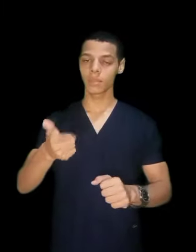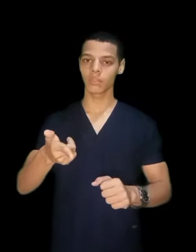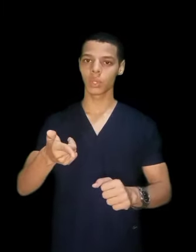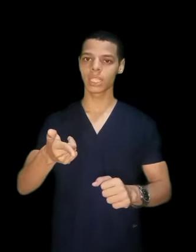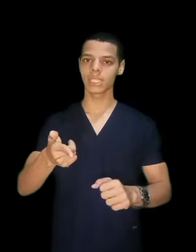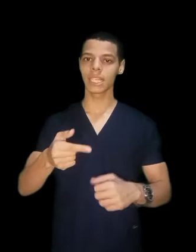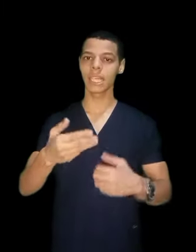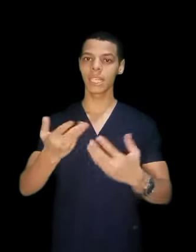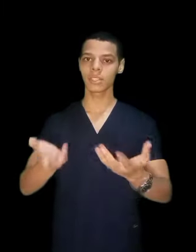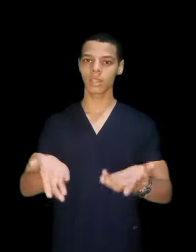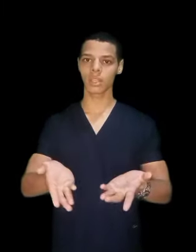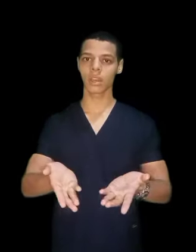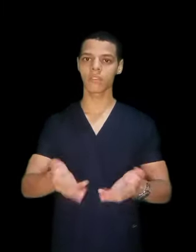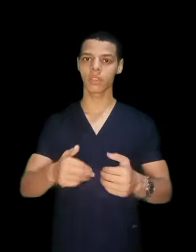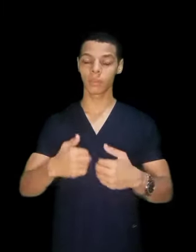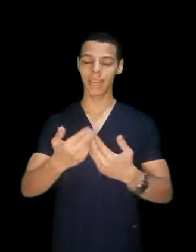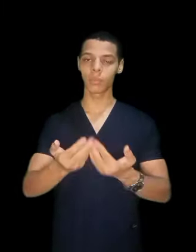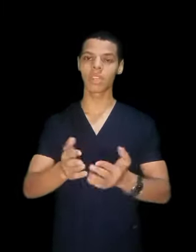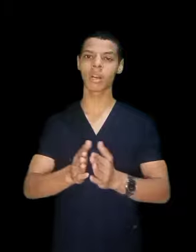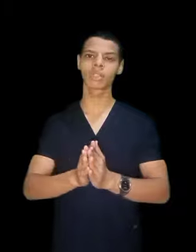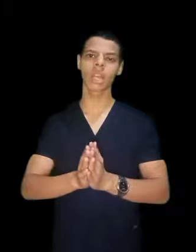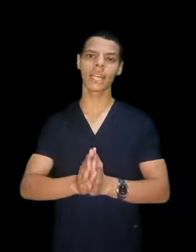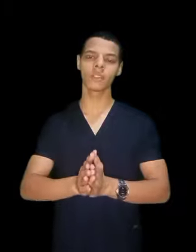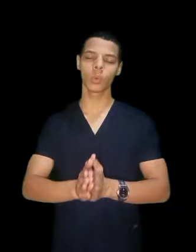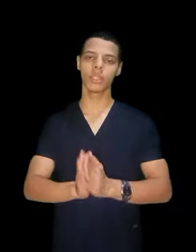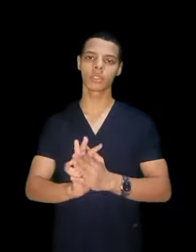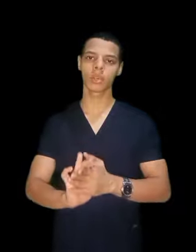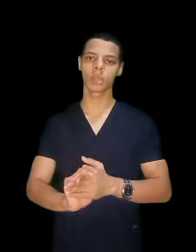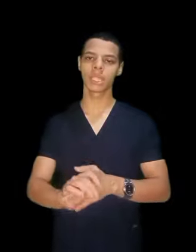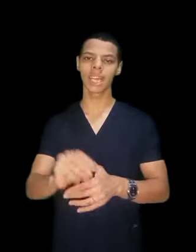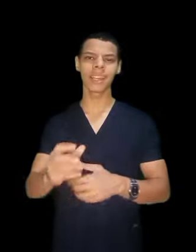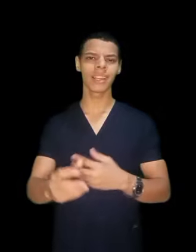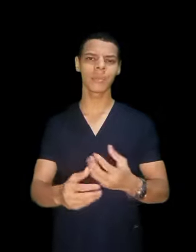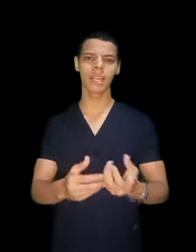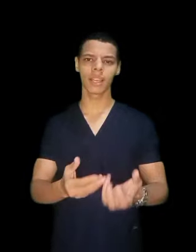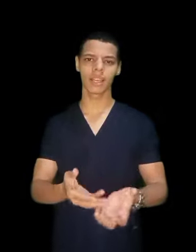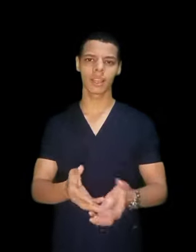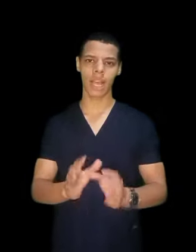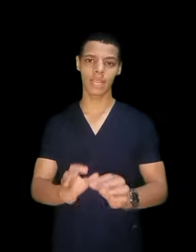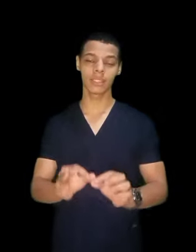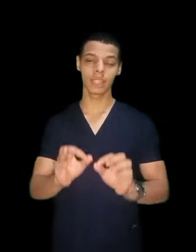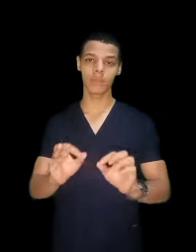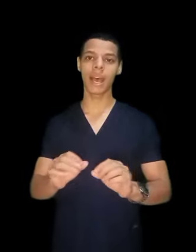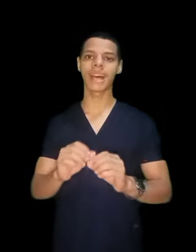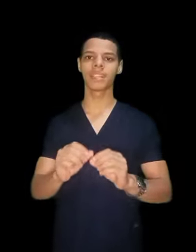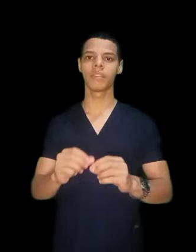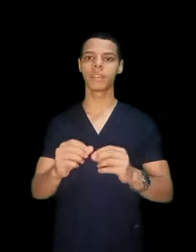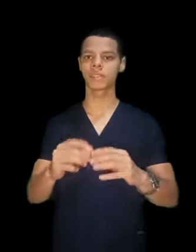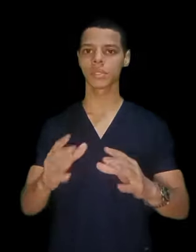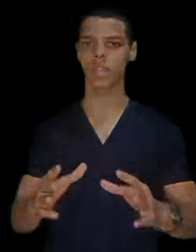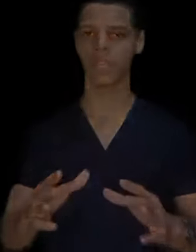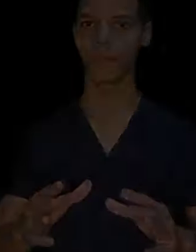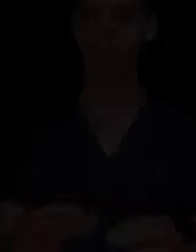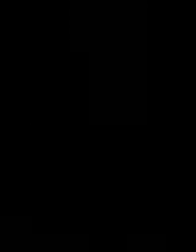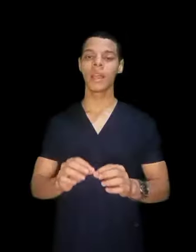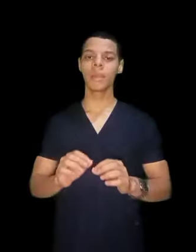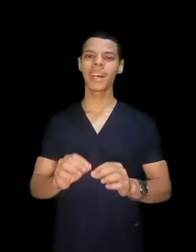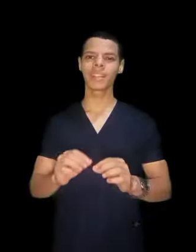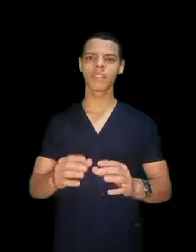اسمع الفيديوهات التانية عشان تعرف معلمات أكتر عن كلية التمريد تعالى أكلمك عن المعهد الفن الصحي المعهد